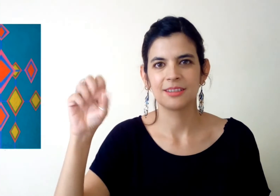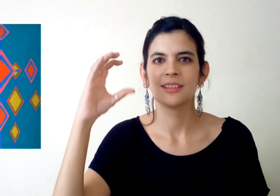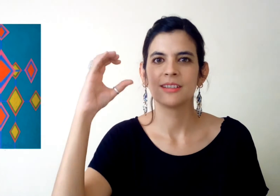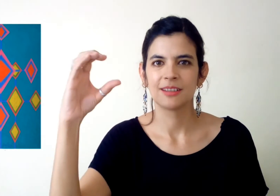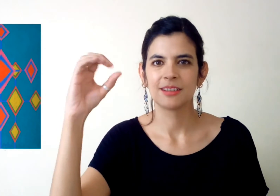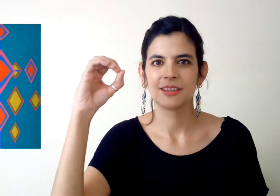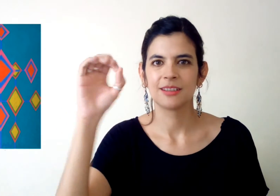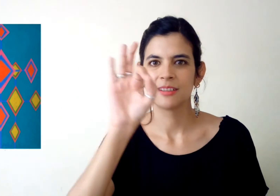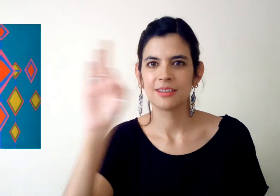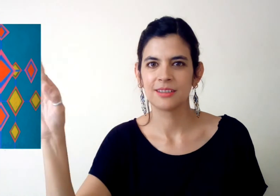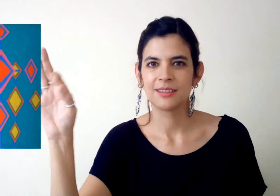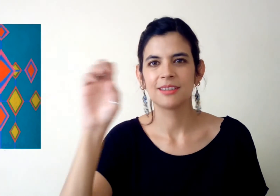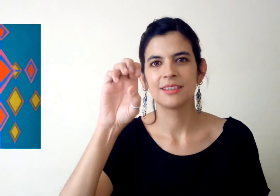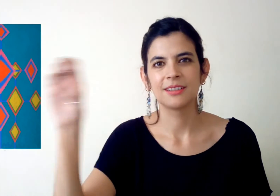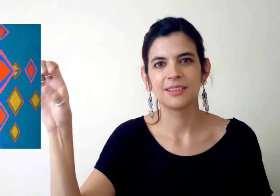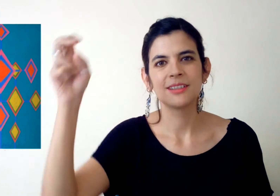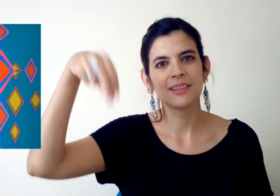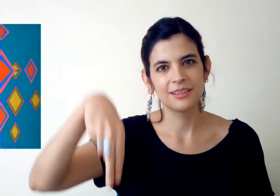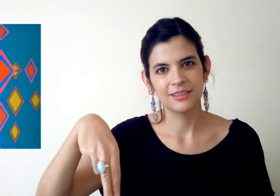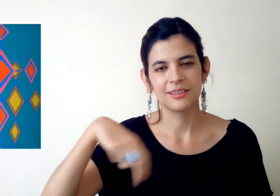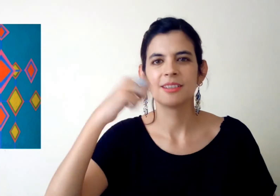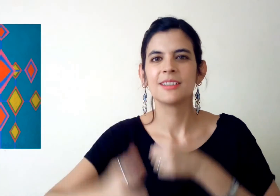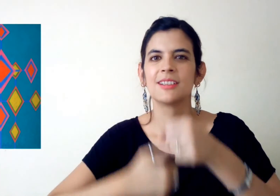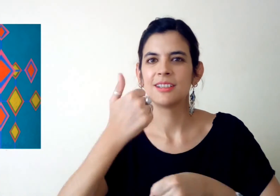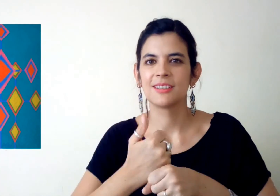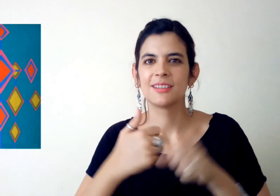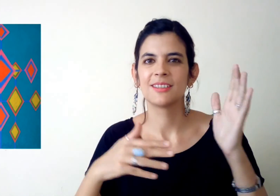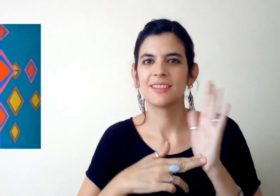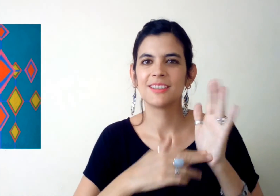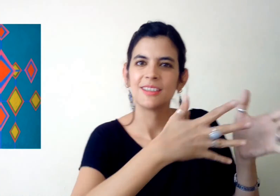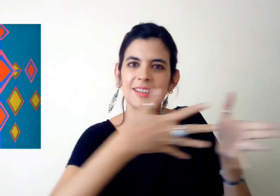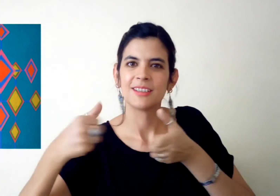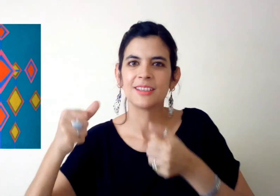Thomas Coffin en el año de 1968.